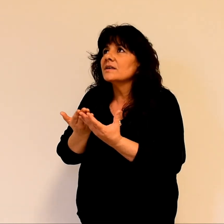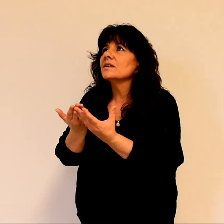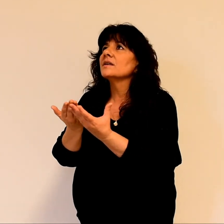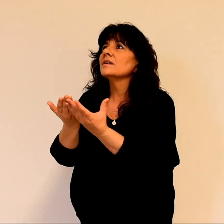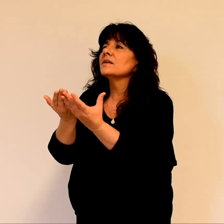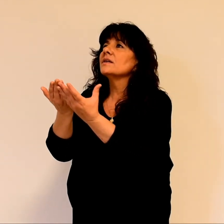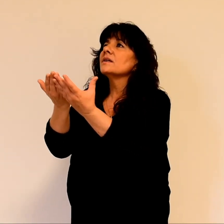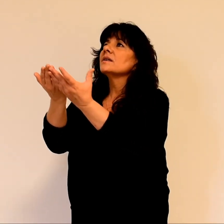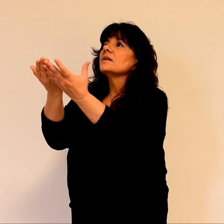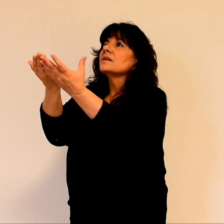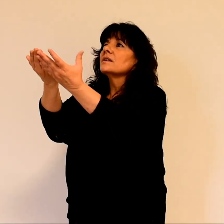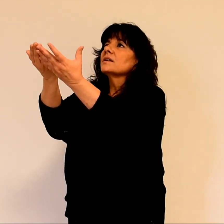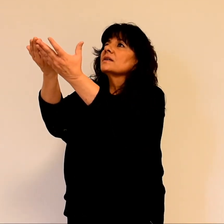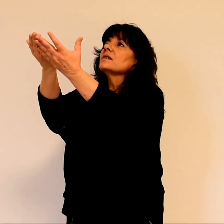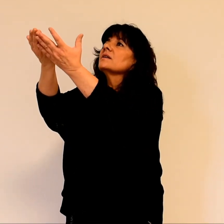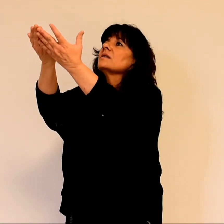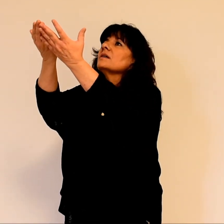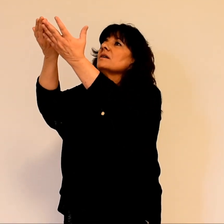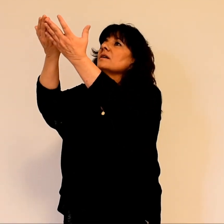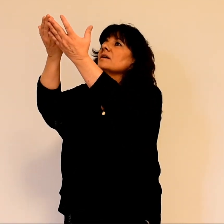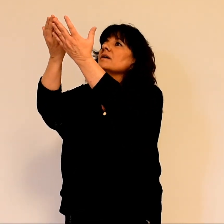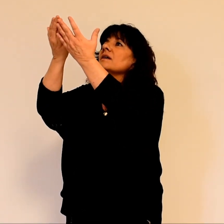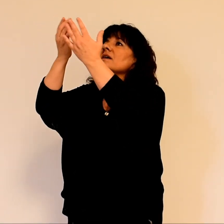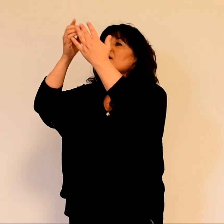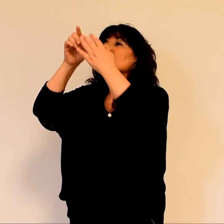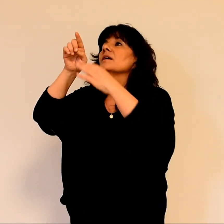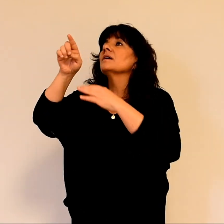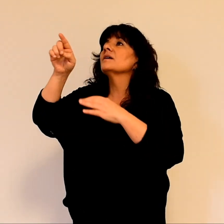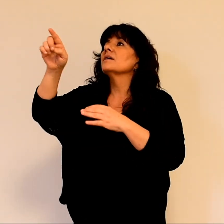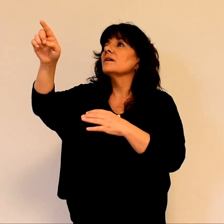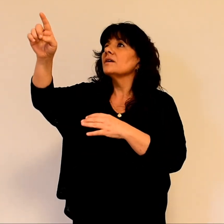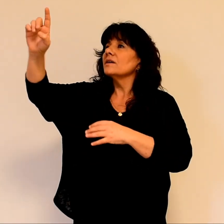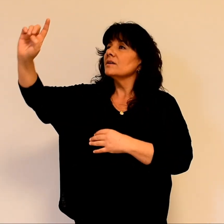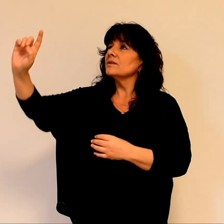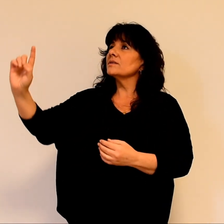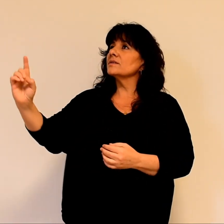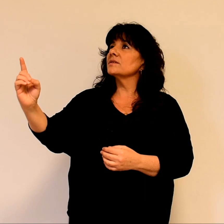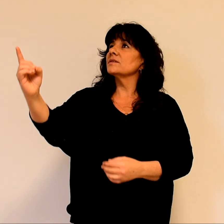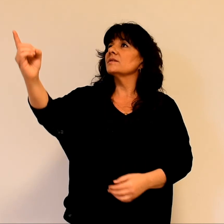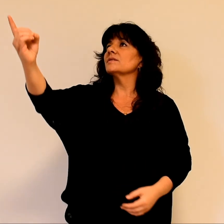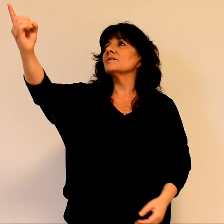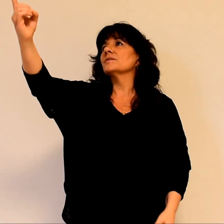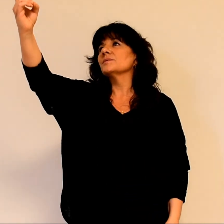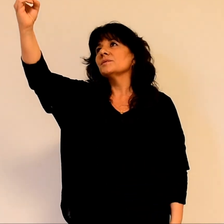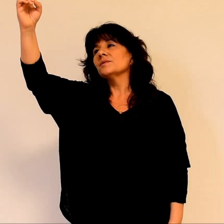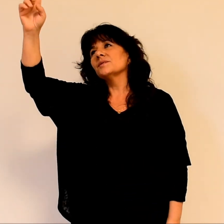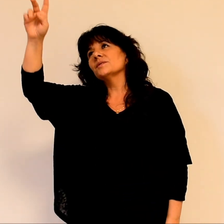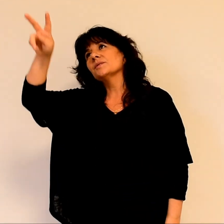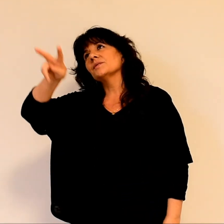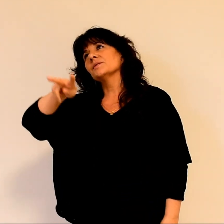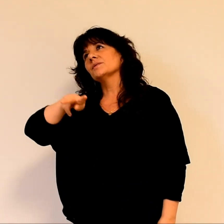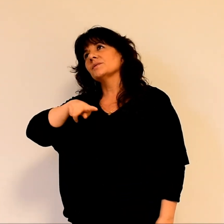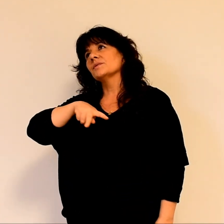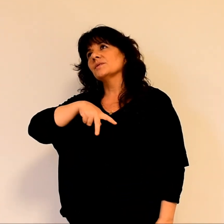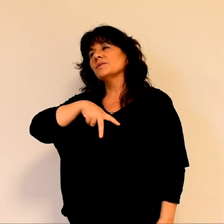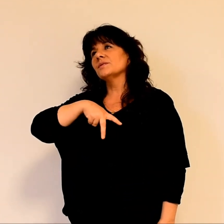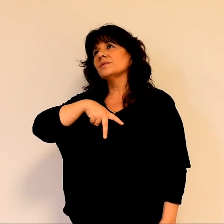âme, vers toi mon Dieu.